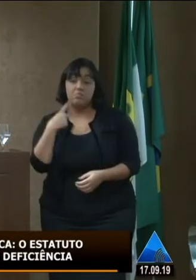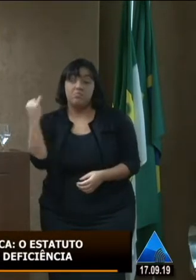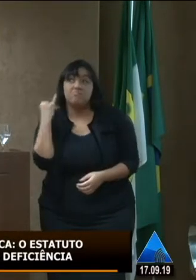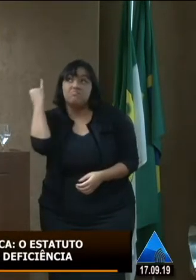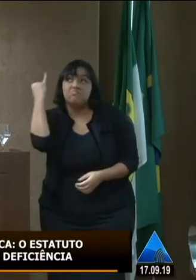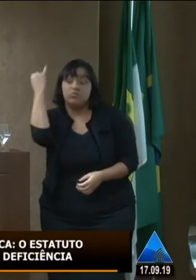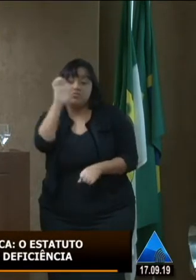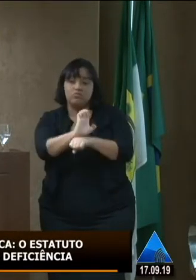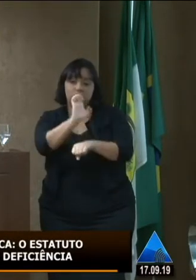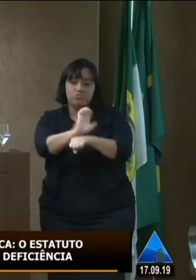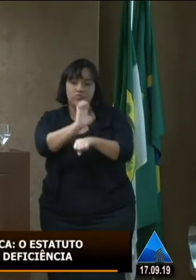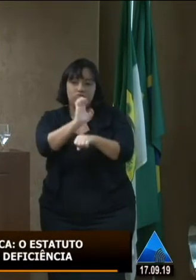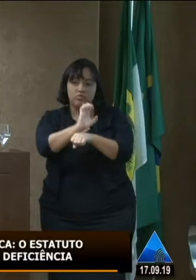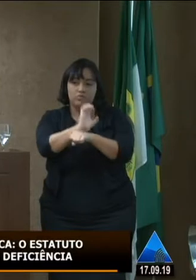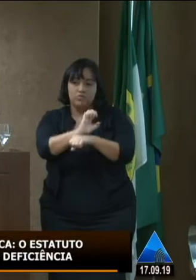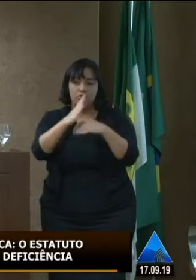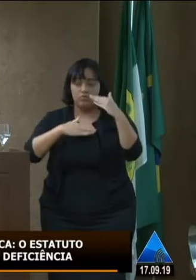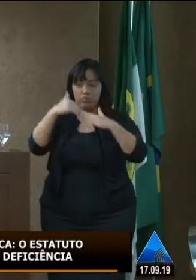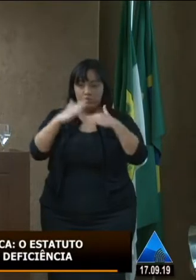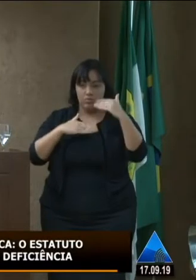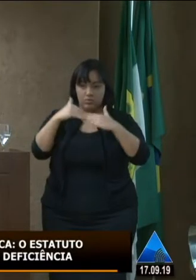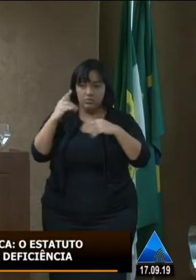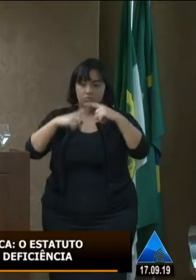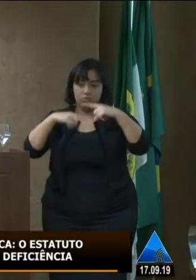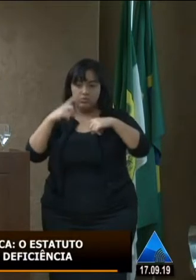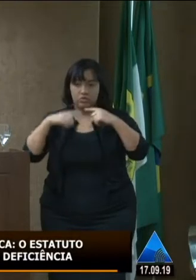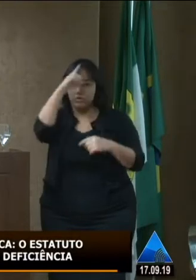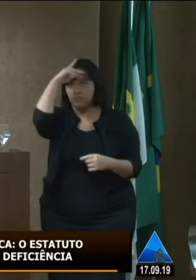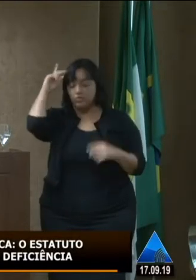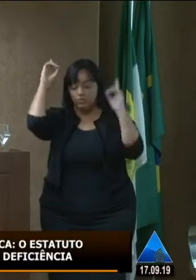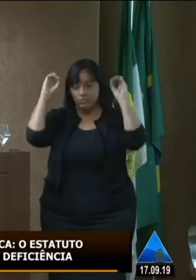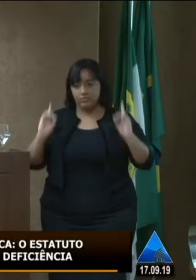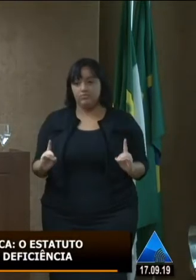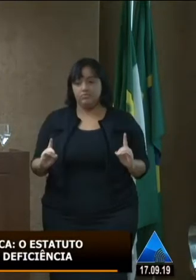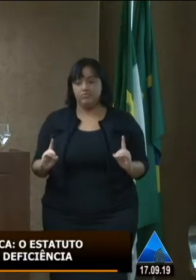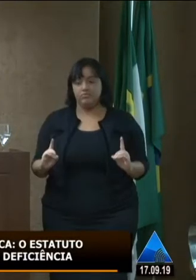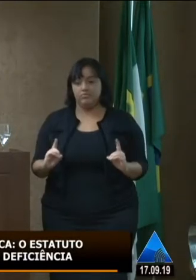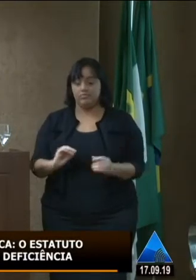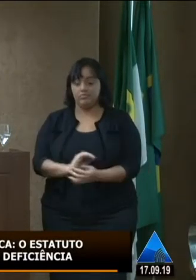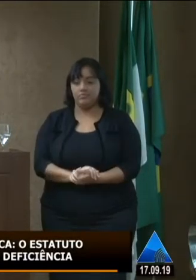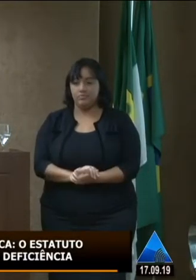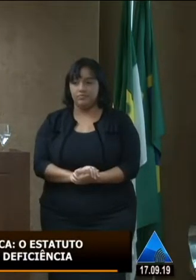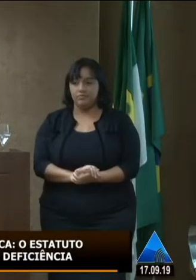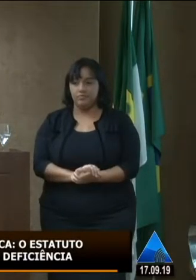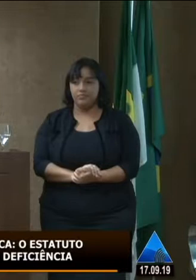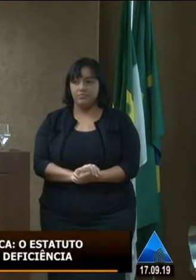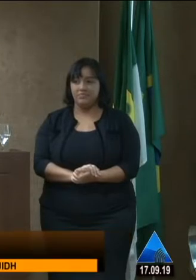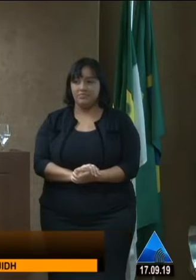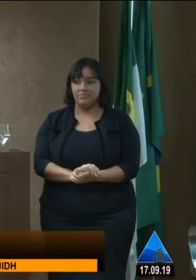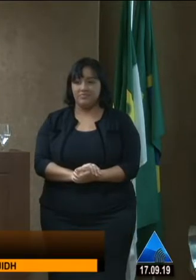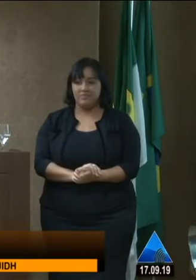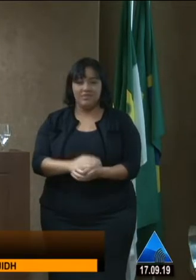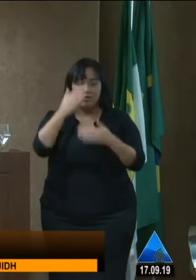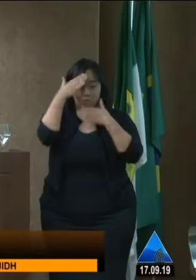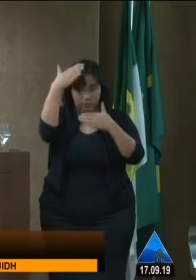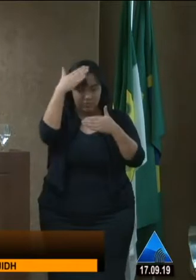estado para a formulação de política pública para a pessoa com deficiência que é o conselho estadual da pessoa com deficiência eu cumprimento o seu